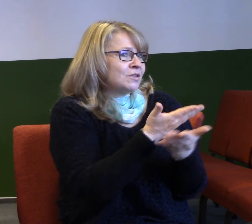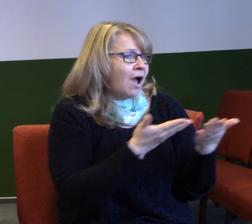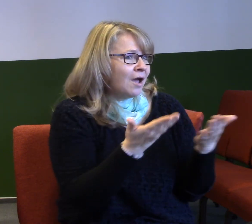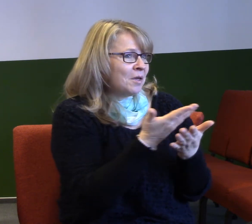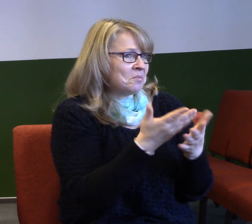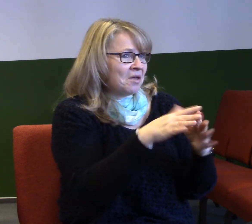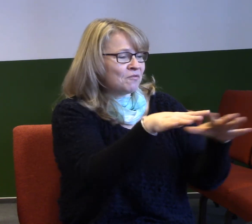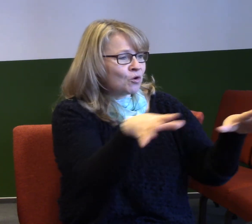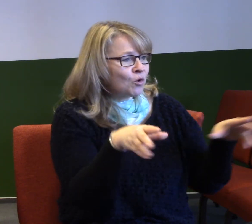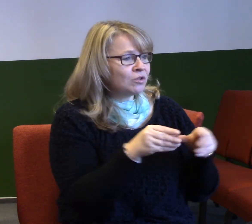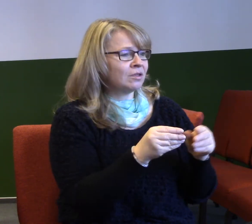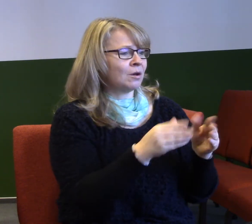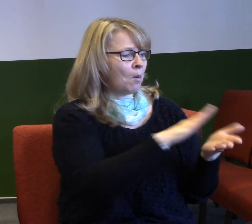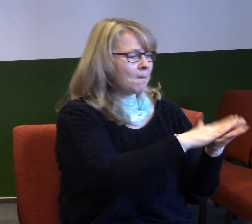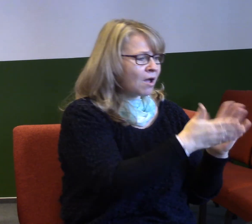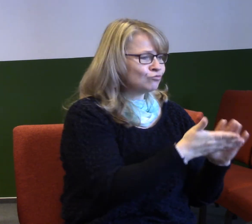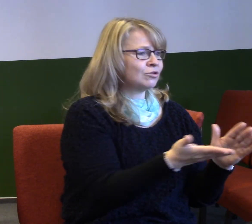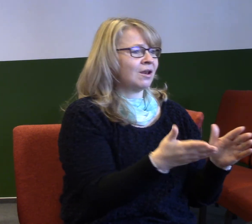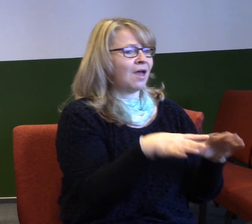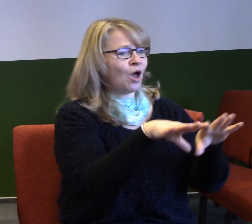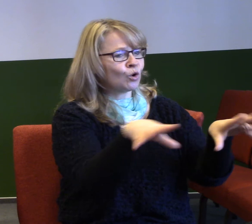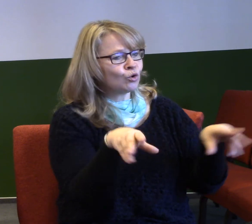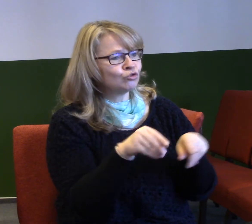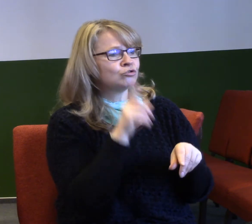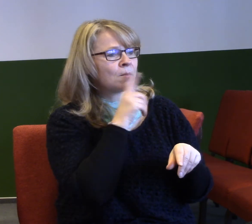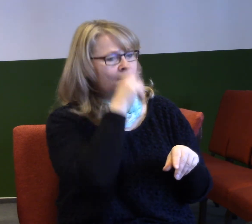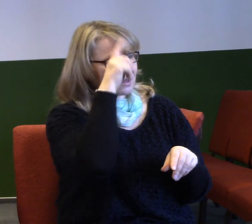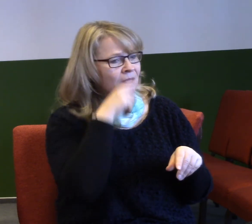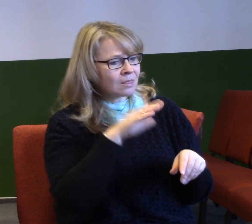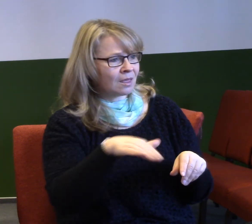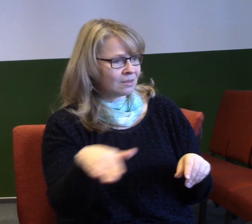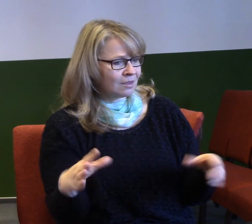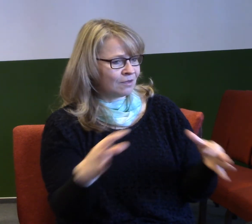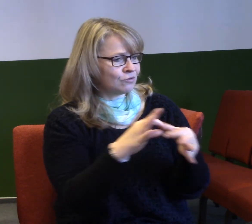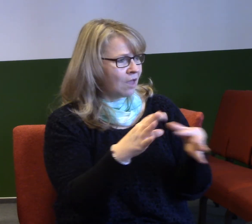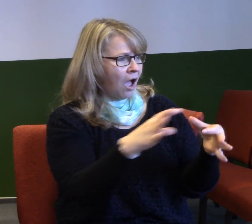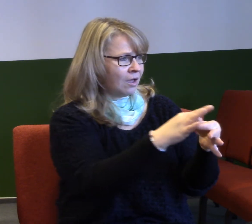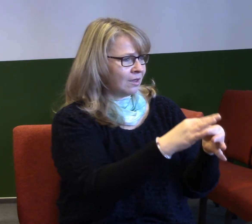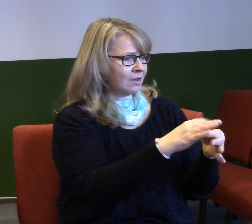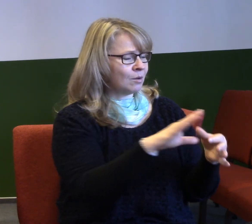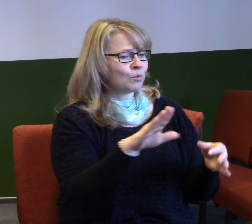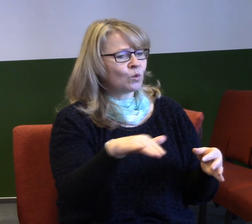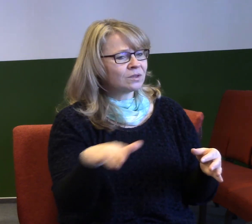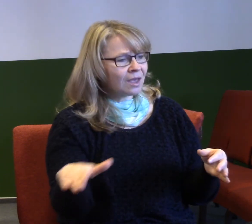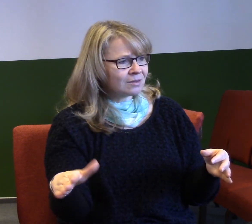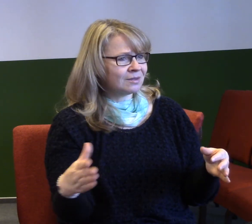které jsou v manželství, které jsou v rodičoství, které jsou vztahy dětí k rodičům, vztahy ke